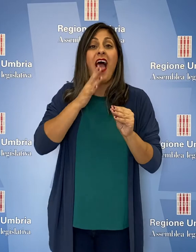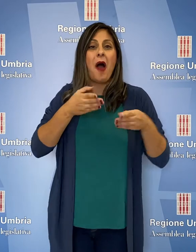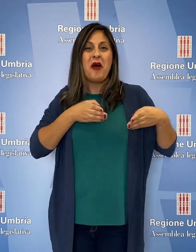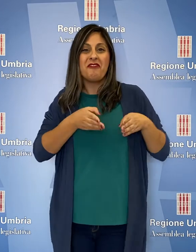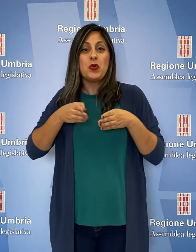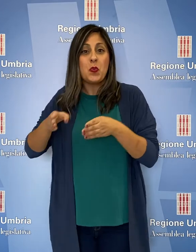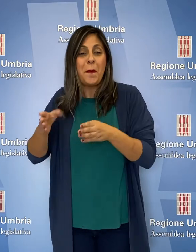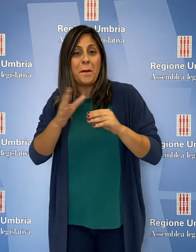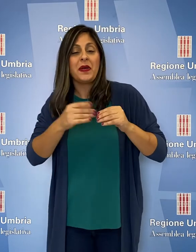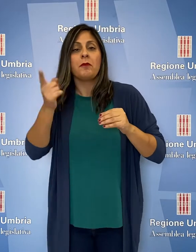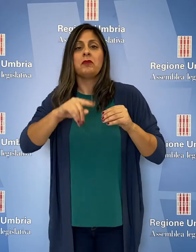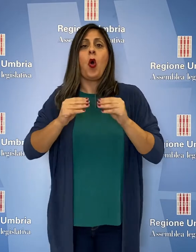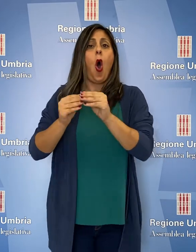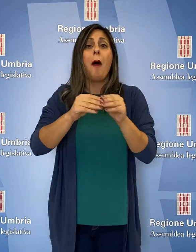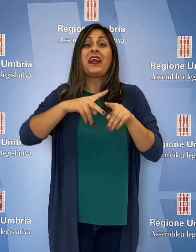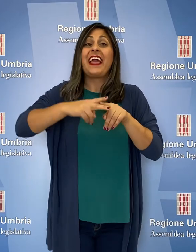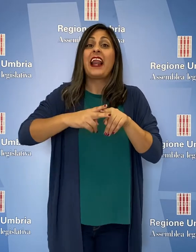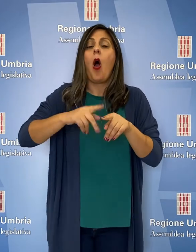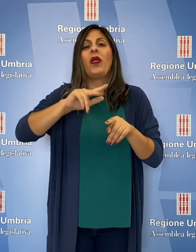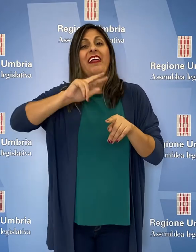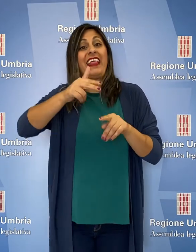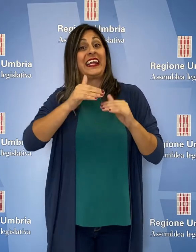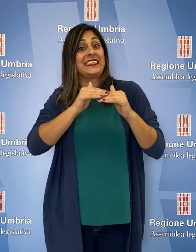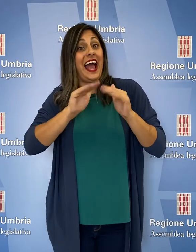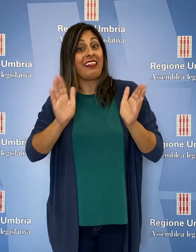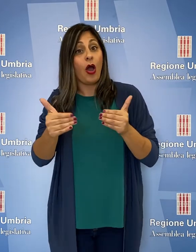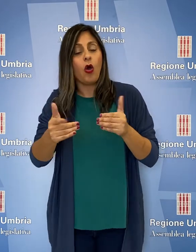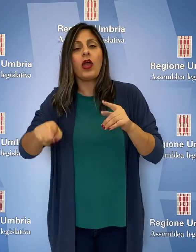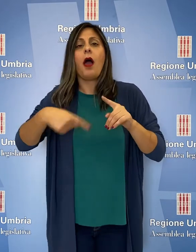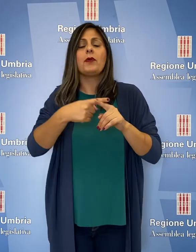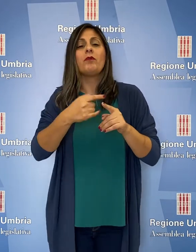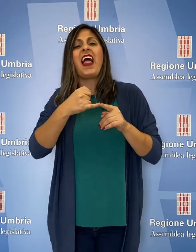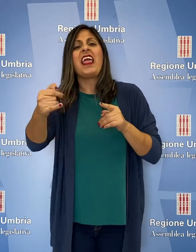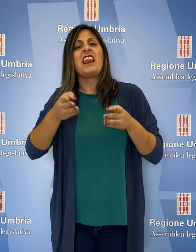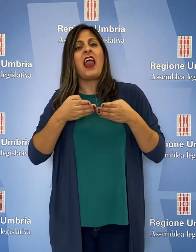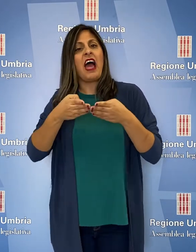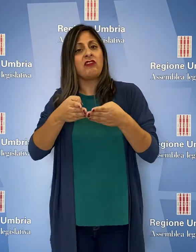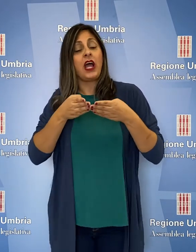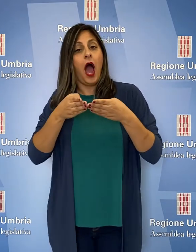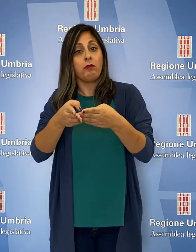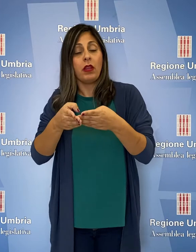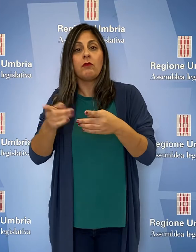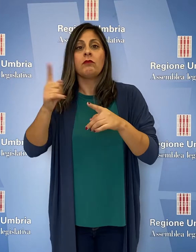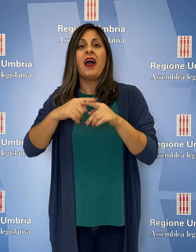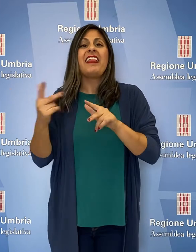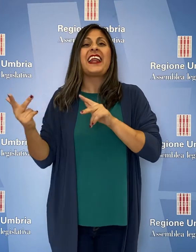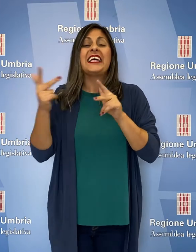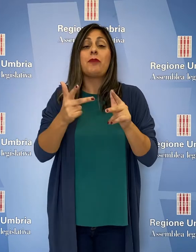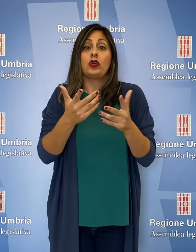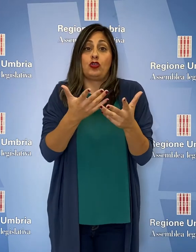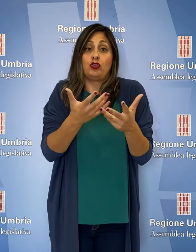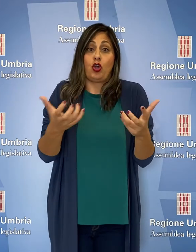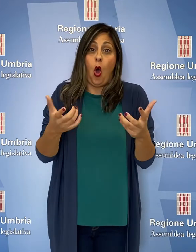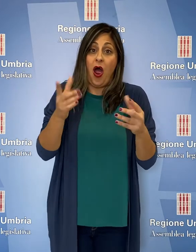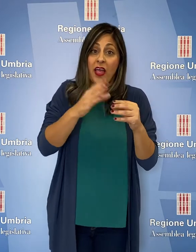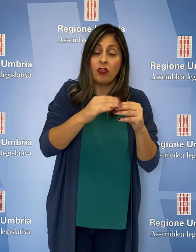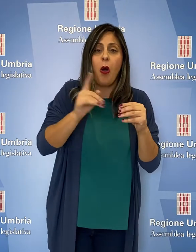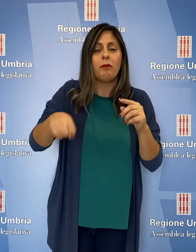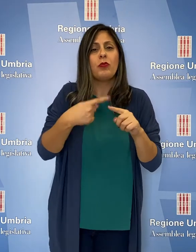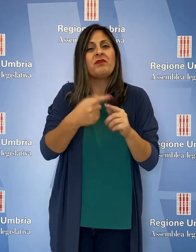d'acqua, delle opere idrauliche di terza categoria e della linea navigabile, l'intercettazione del trasporto solido e la rimozione dei conoidi,